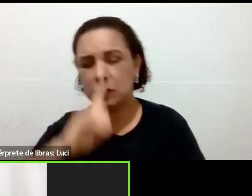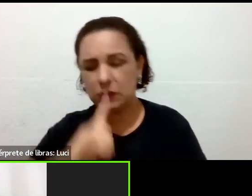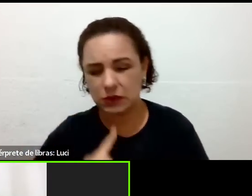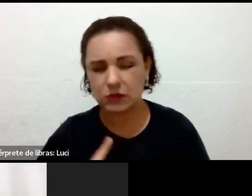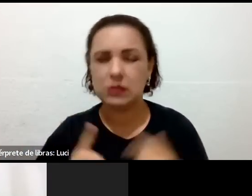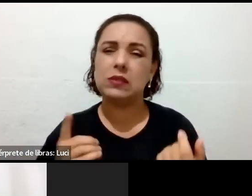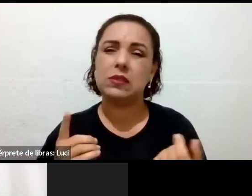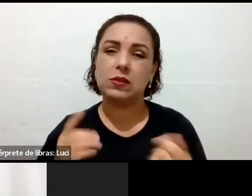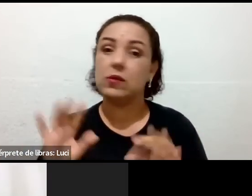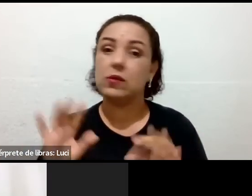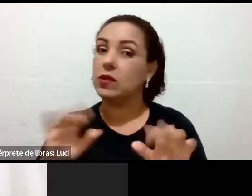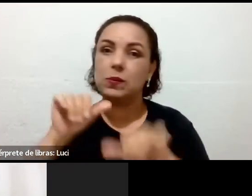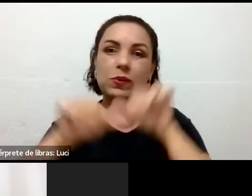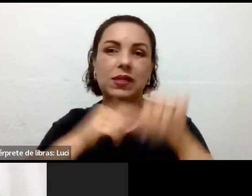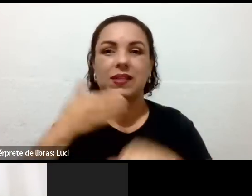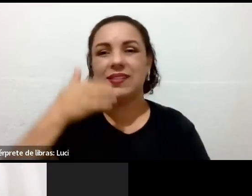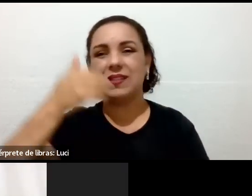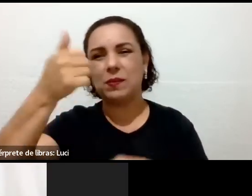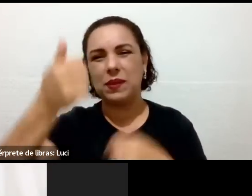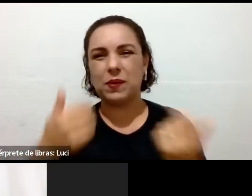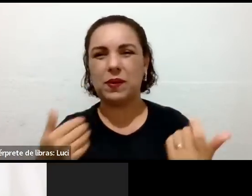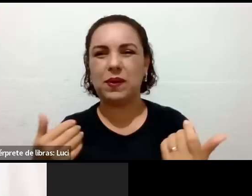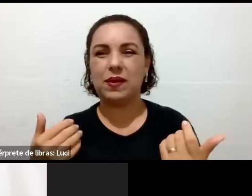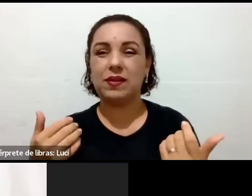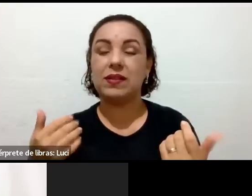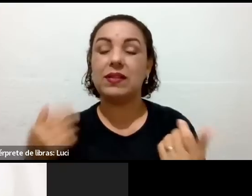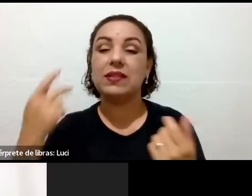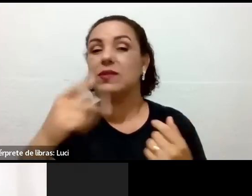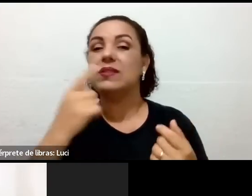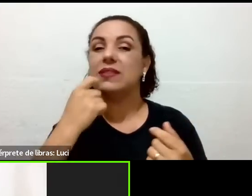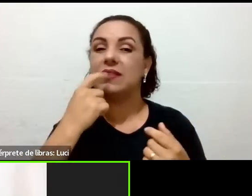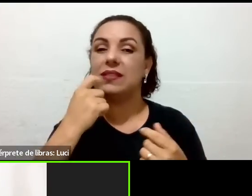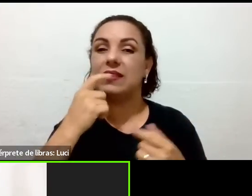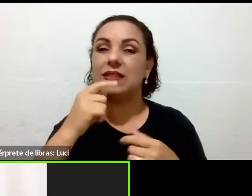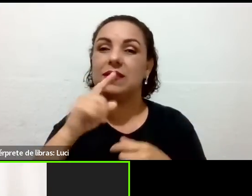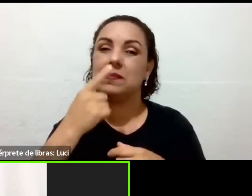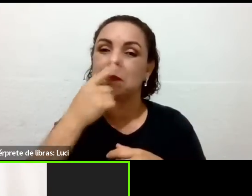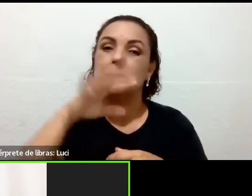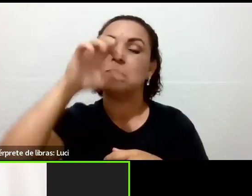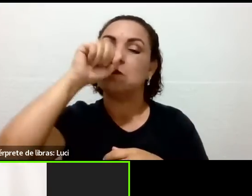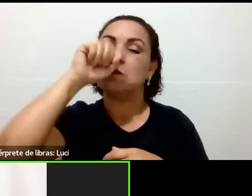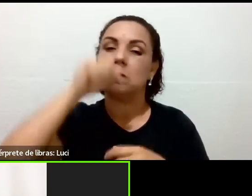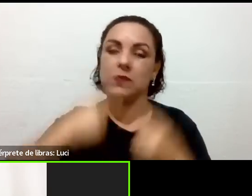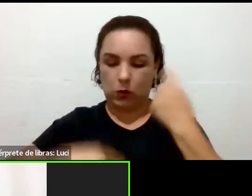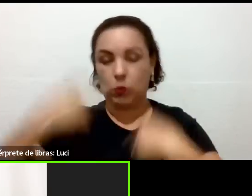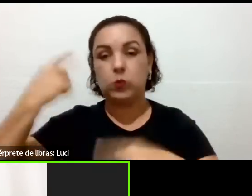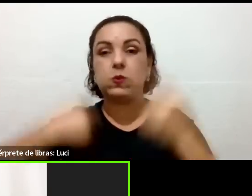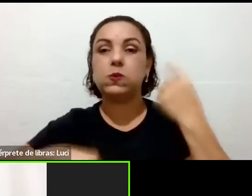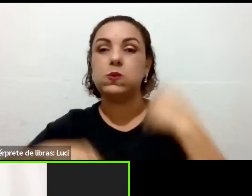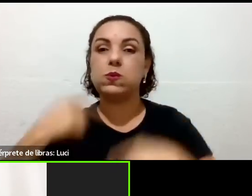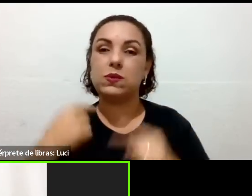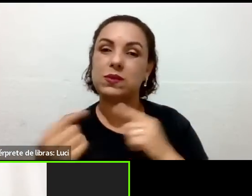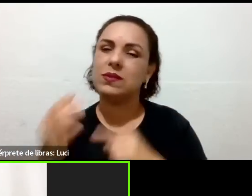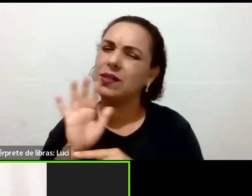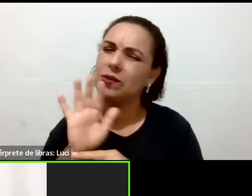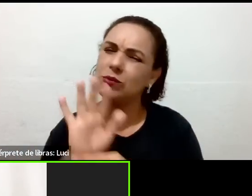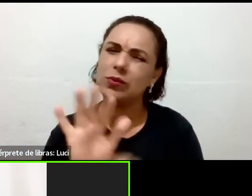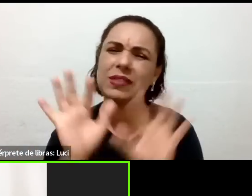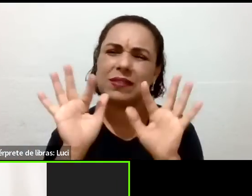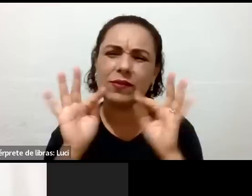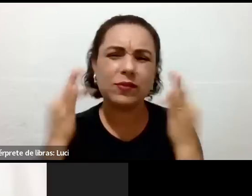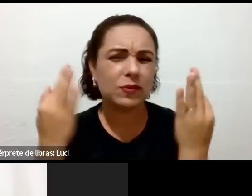o sangue mais oxigenado é vida, isso vai acontecer com você, é um projeto para o seu marido, para a família toda,